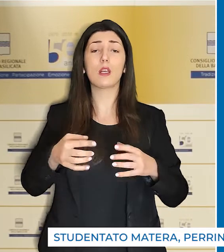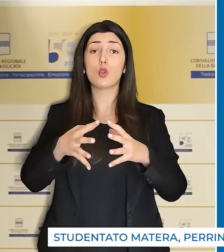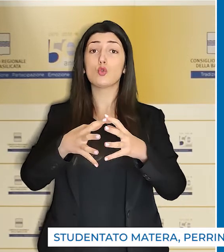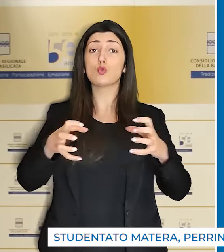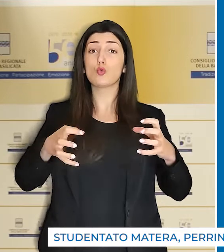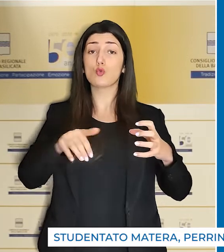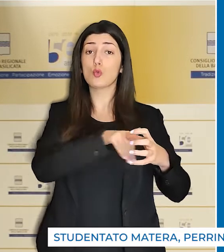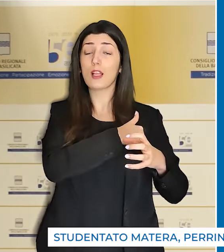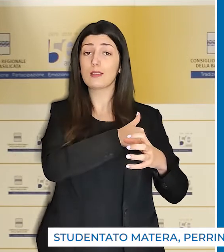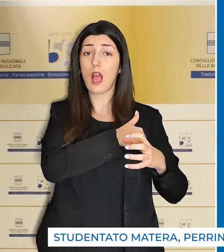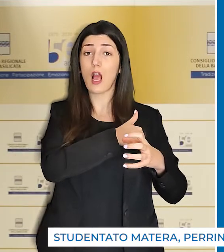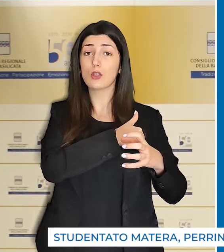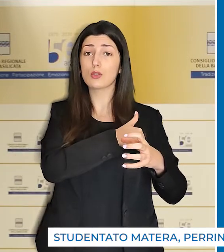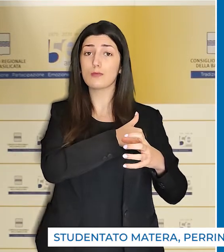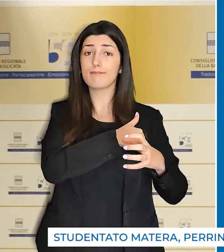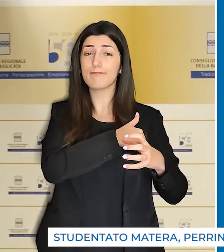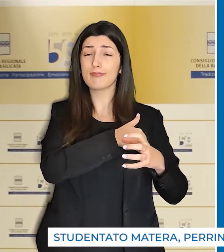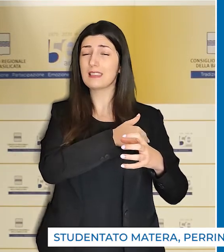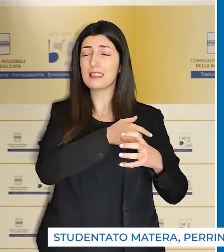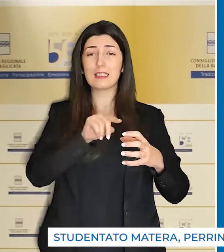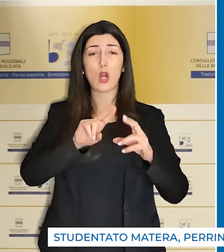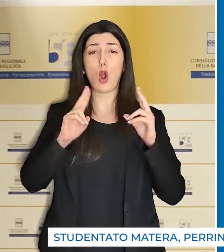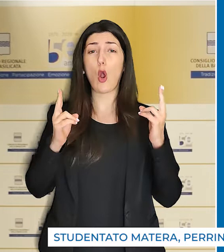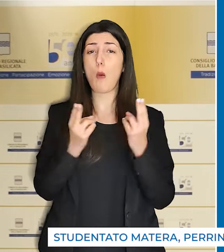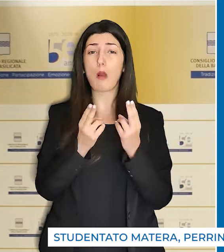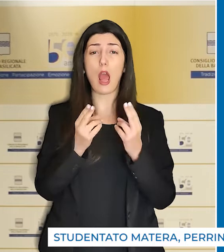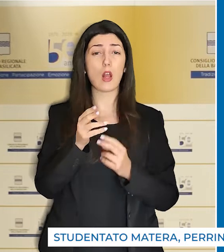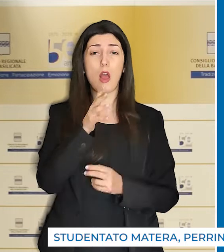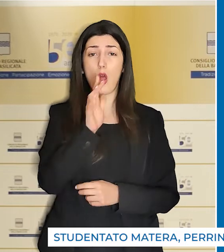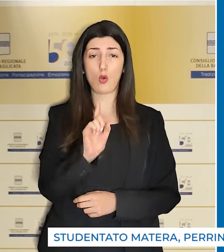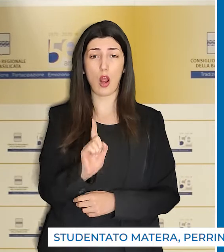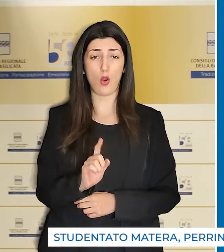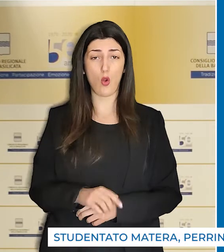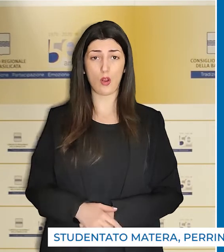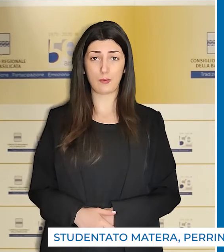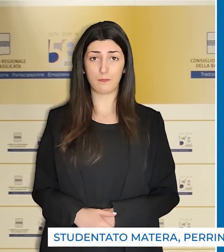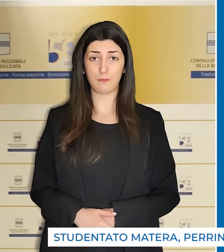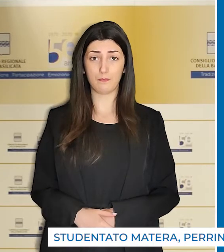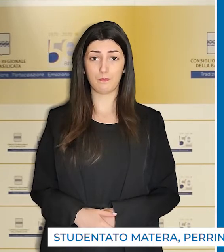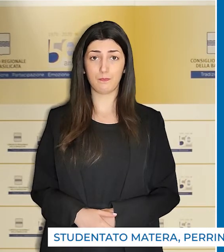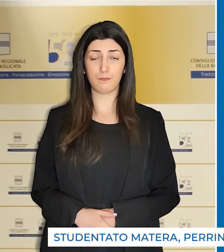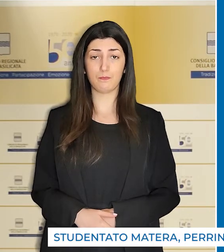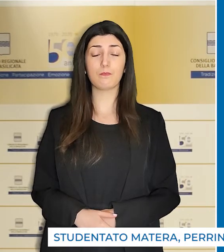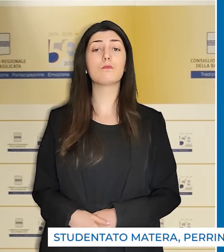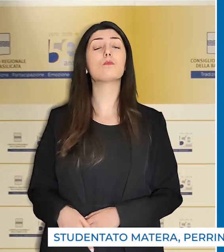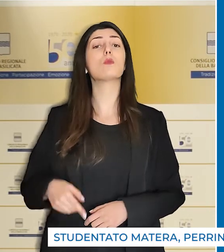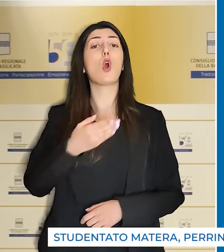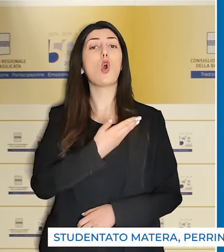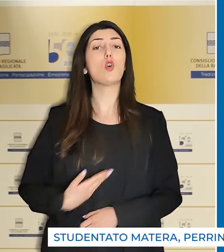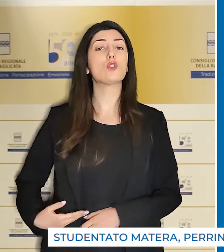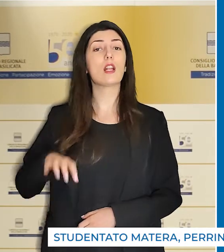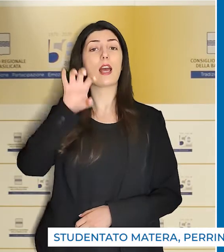dello studentato è ancora ben lontano dall'essere completato. Così il consigliere